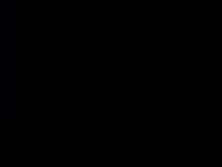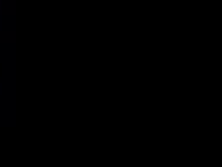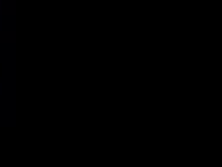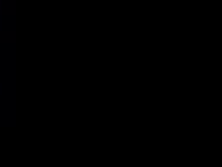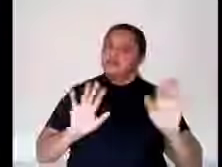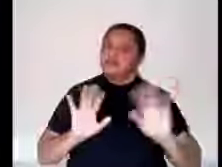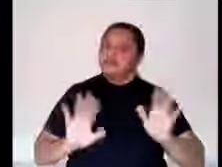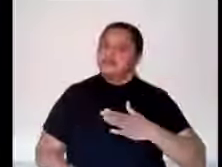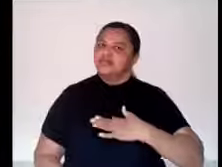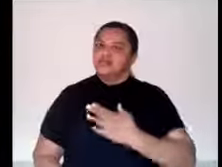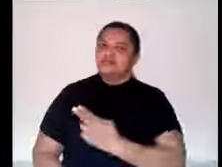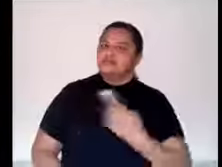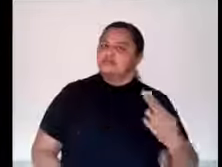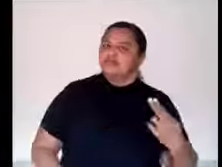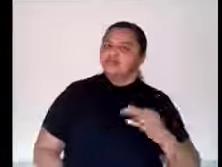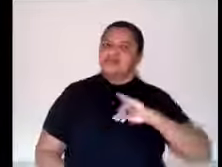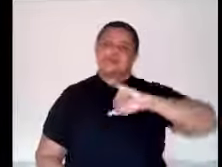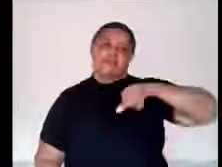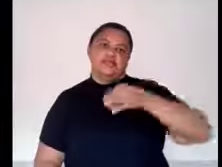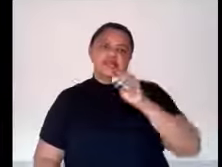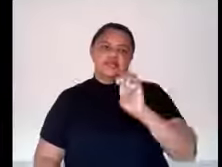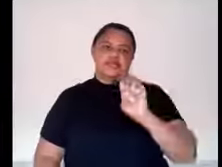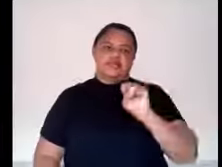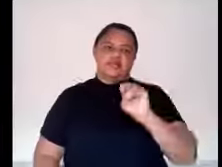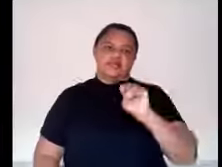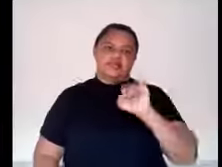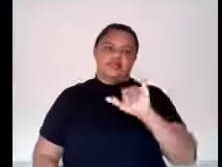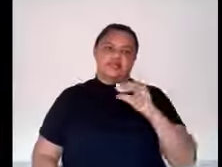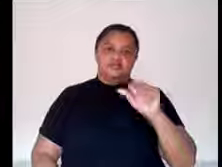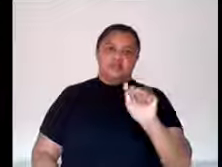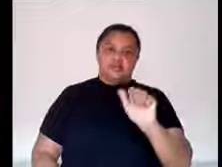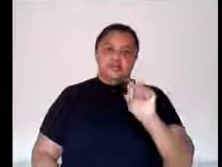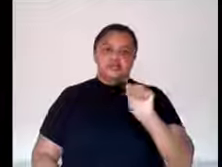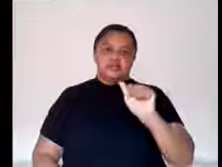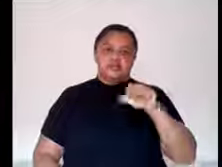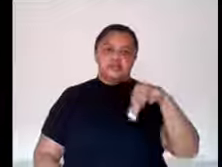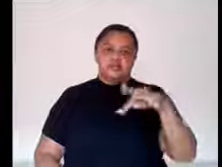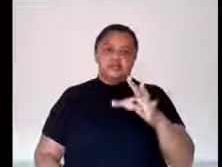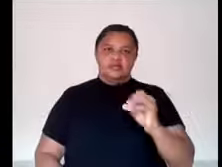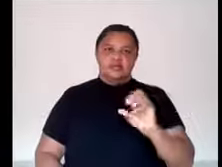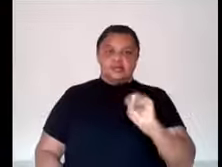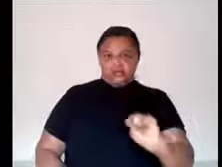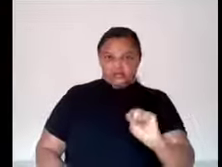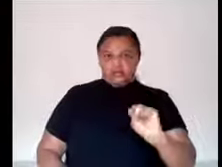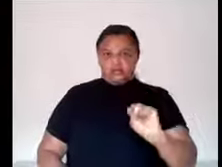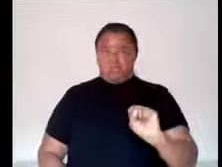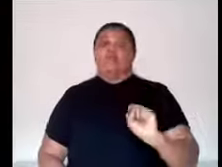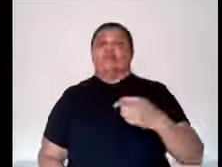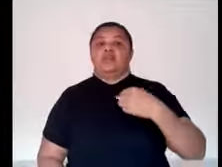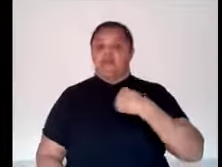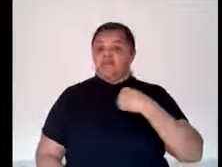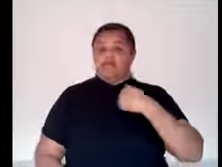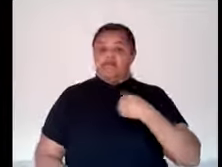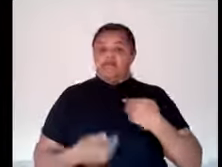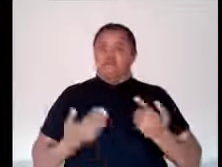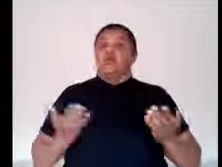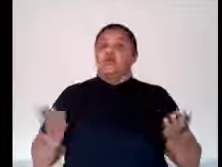Olá, eu sou Jéssica Santos, engenheira eletricista formada pelo Istmo Amandio Castelo. Hoje, eu sou professora na área de